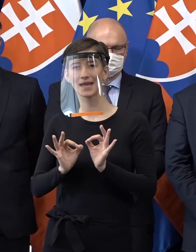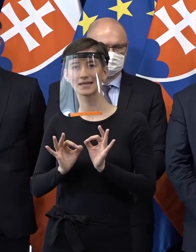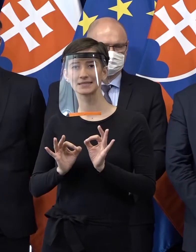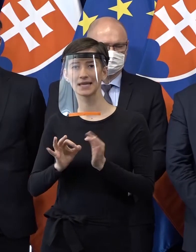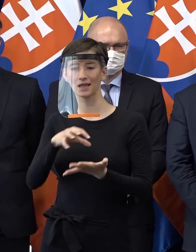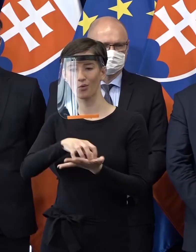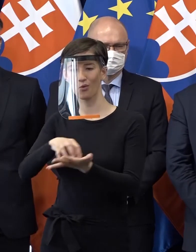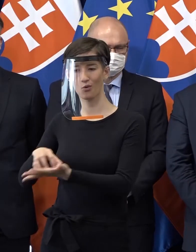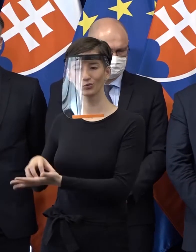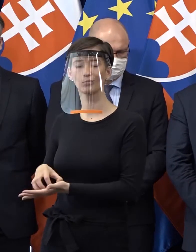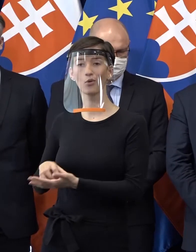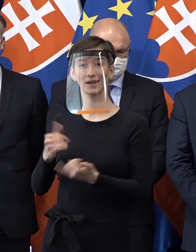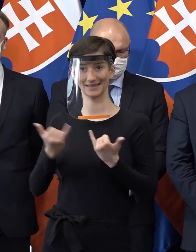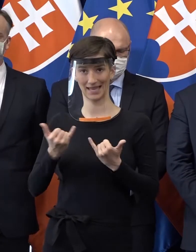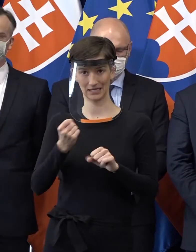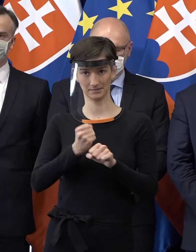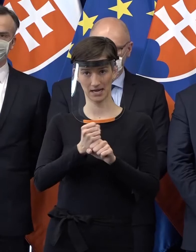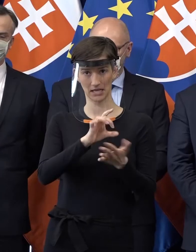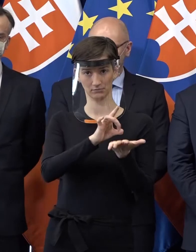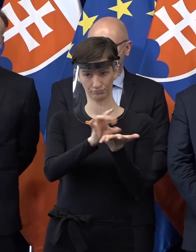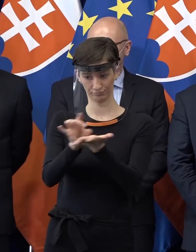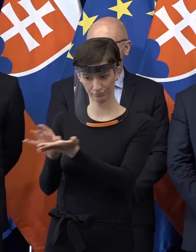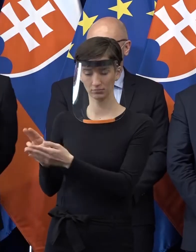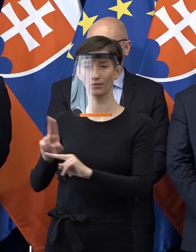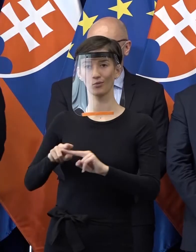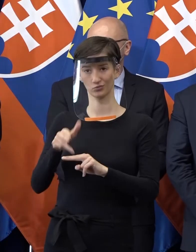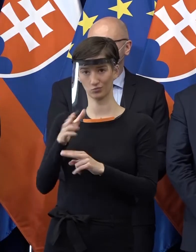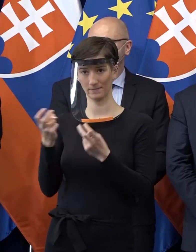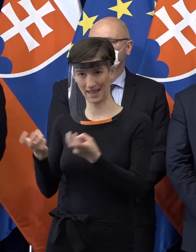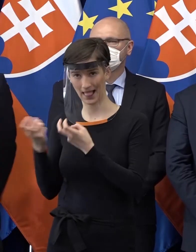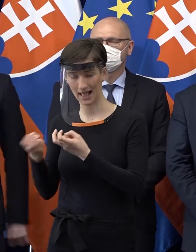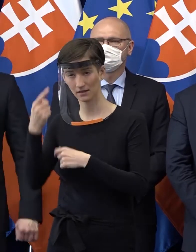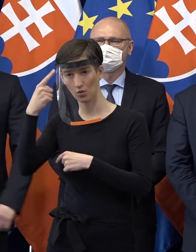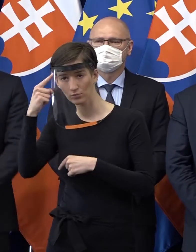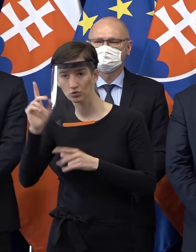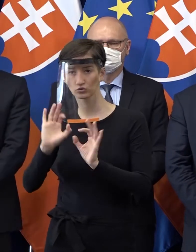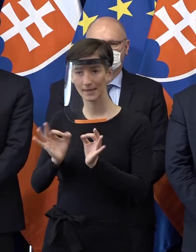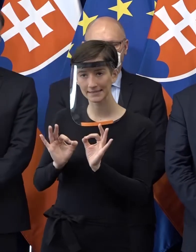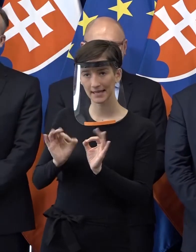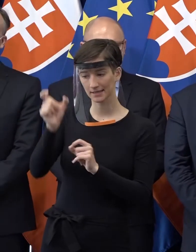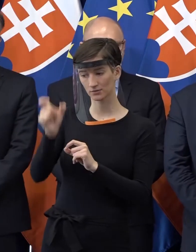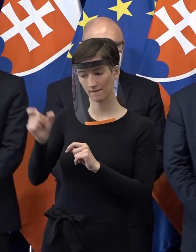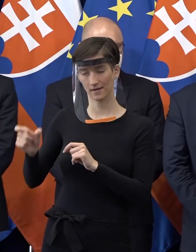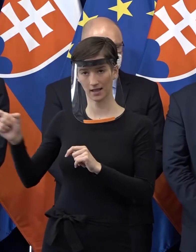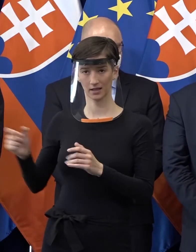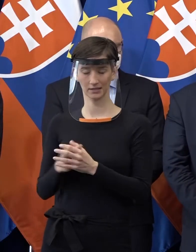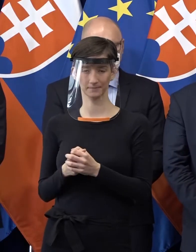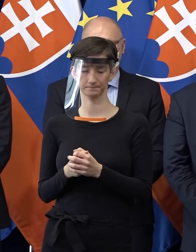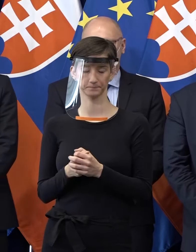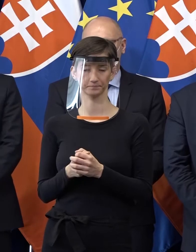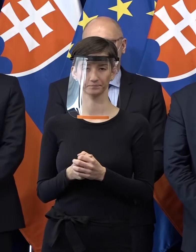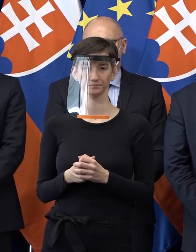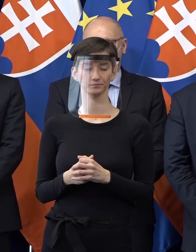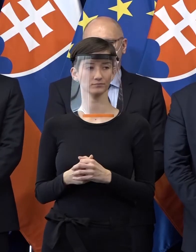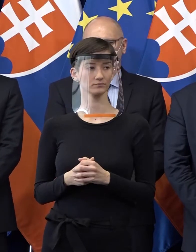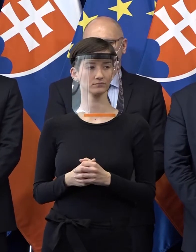ich prepustíme, potom ich budeme zháňať. Čiže my ich si chceme udržať. Ale mnohí tí členovia jednoducho na to nemajú z vlastných ekonomických prostriedkov.